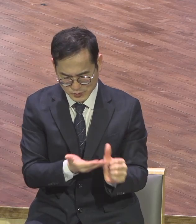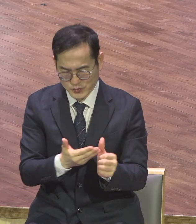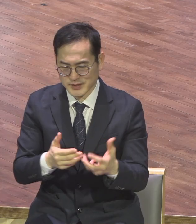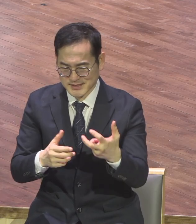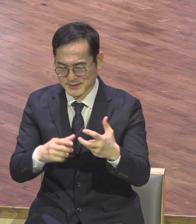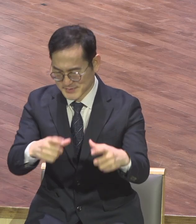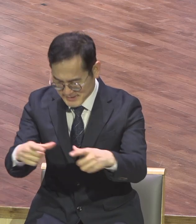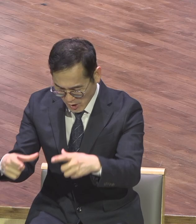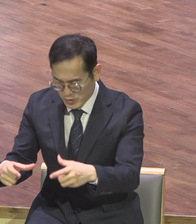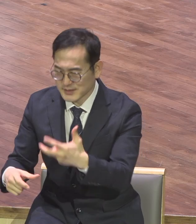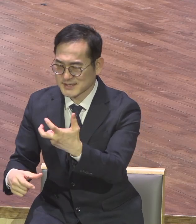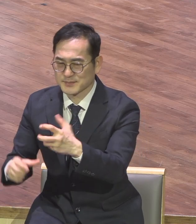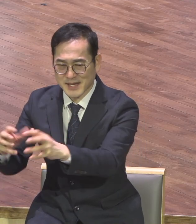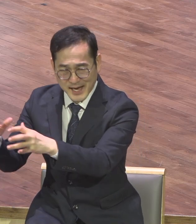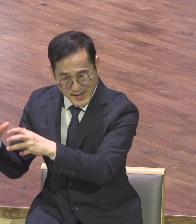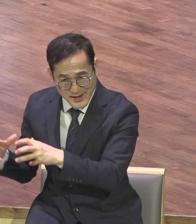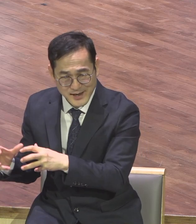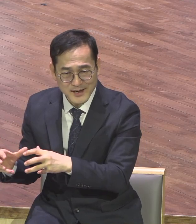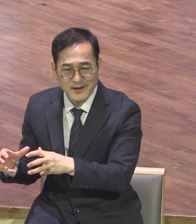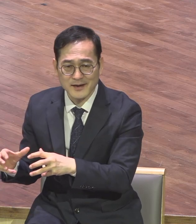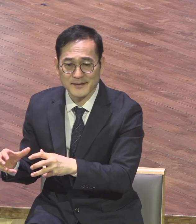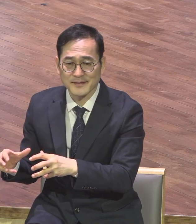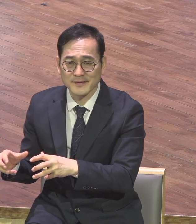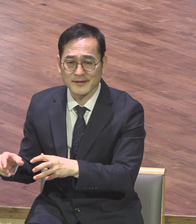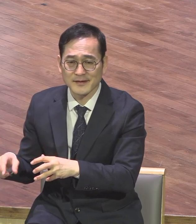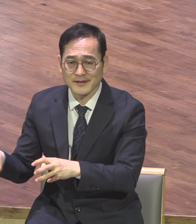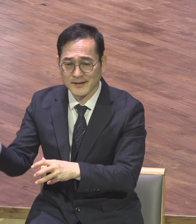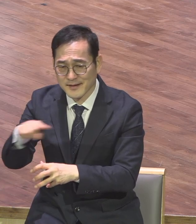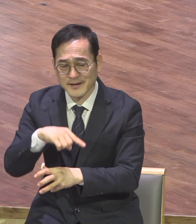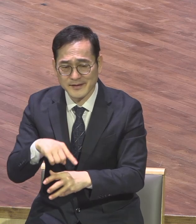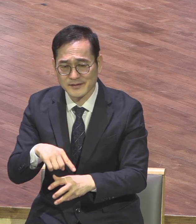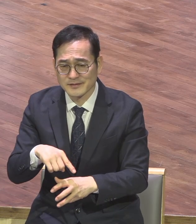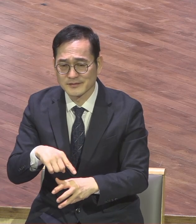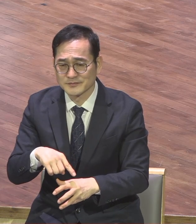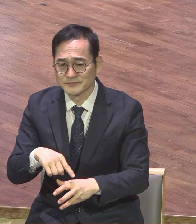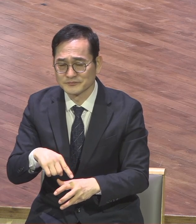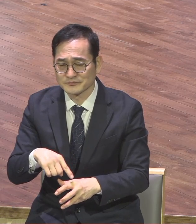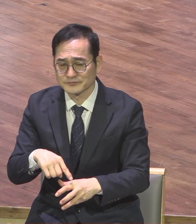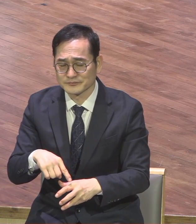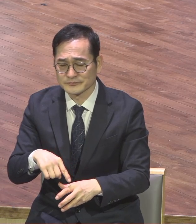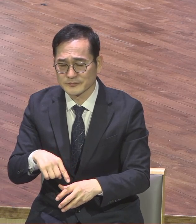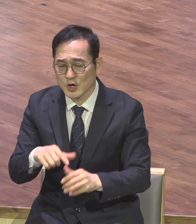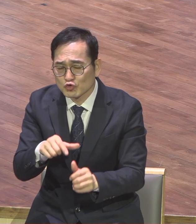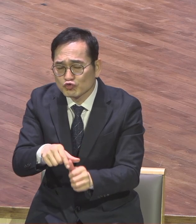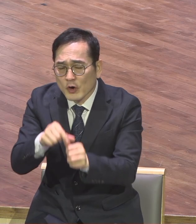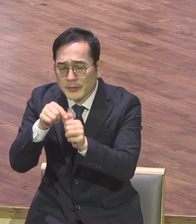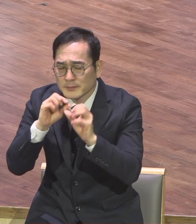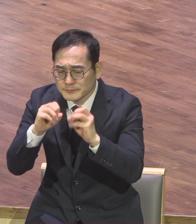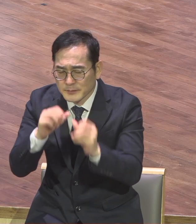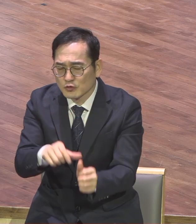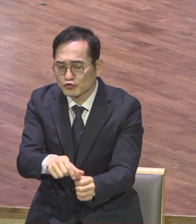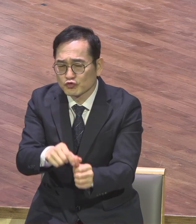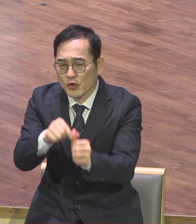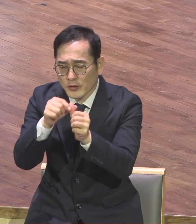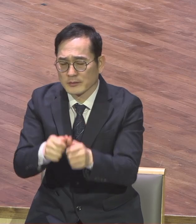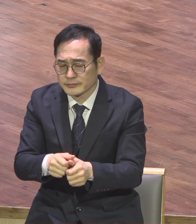70언으로 그렇게 사람을 살릴 수 있는 영적 수준에 까지 잘하시기를 주의하며